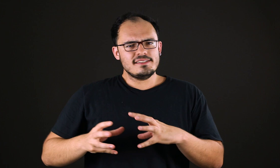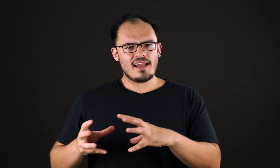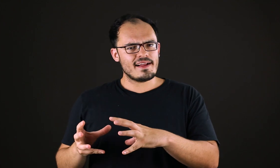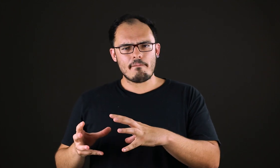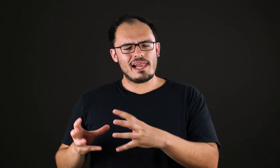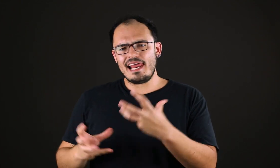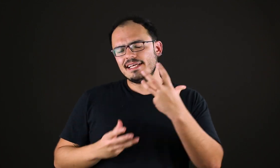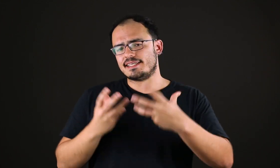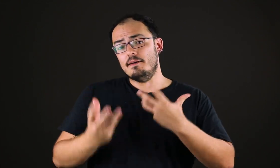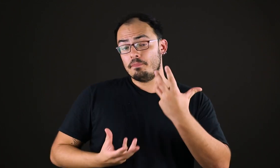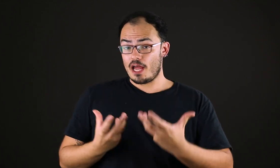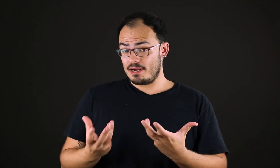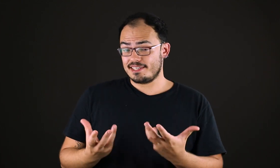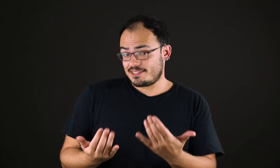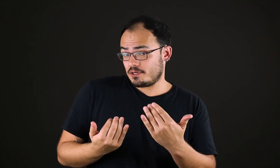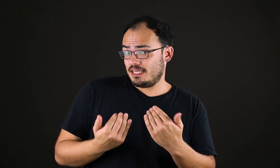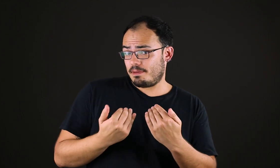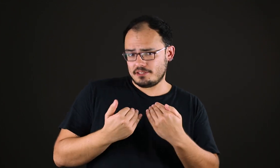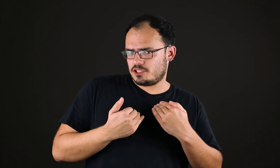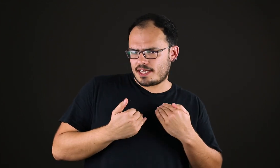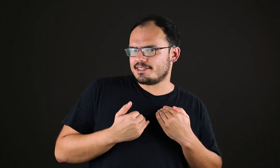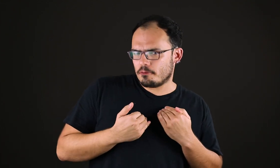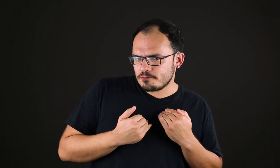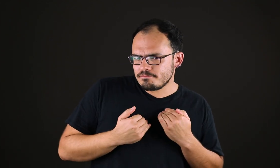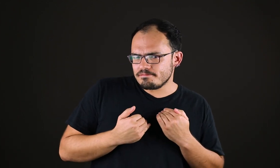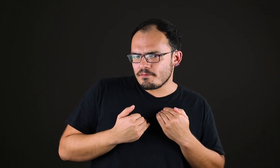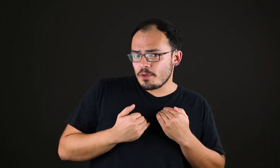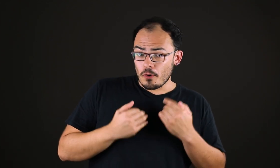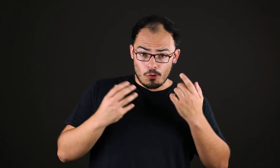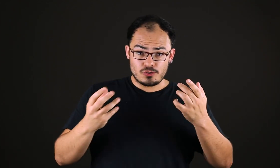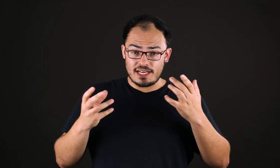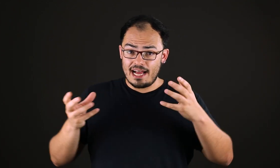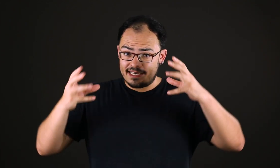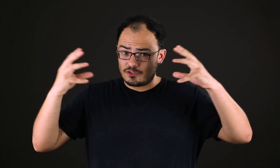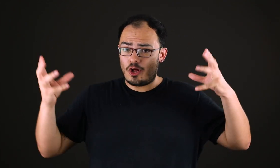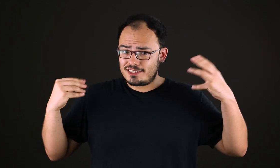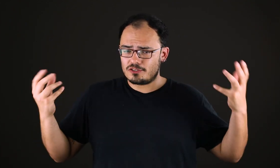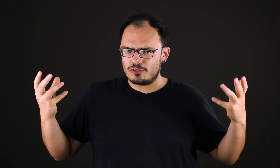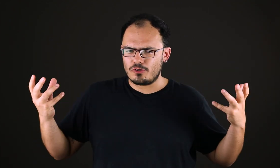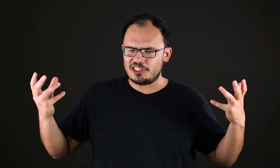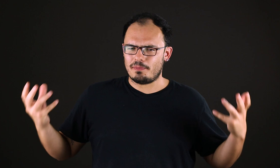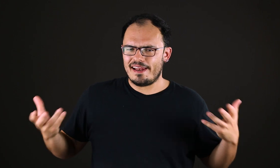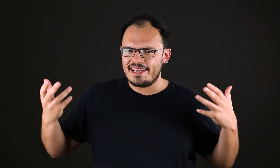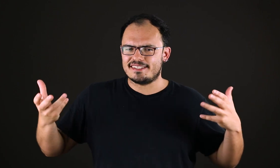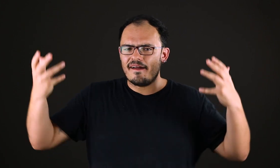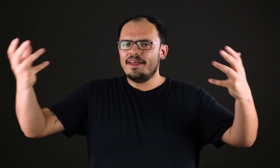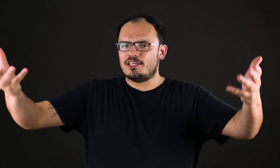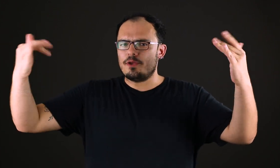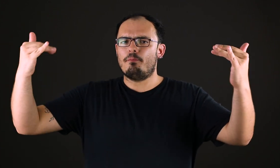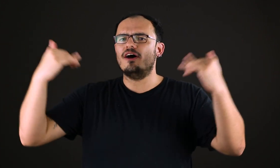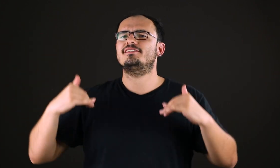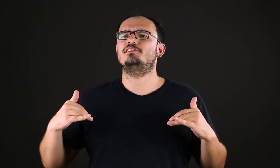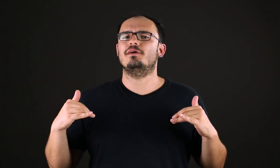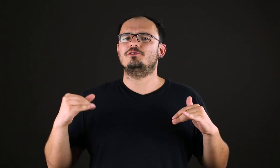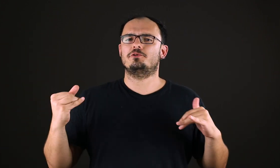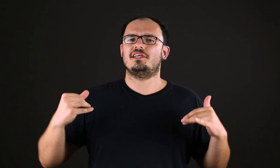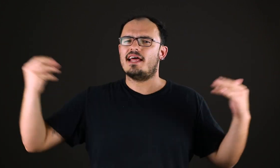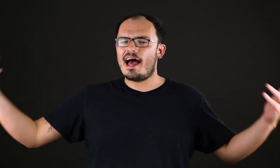Será que a beleza é uma questão que depende de cada um? Ou será que as nossas noções de beleza são impostas pela sociedade,